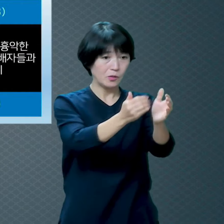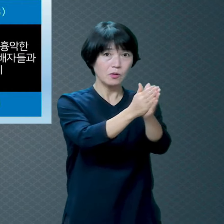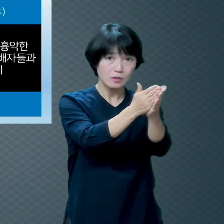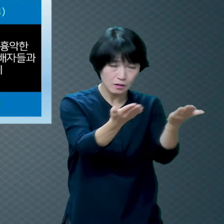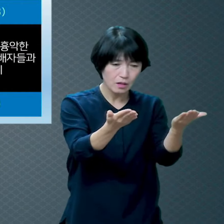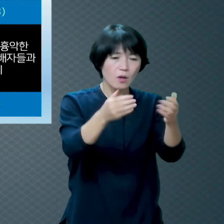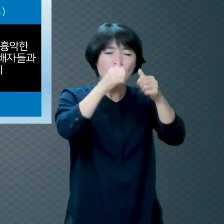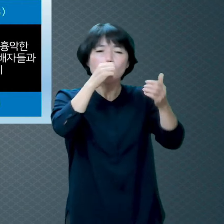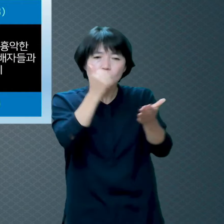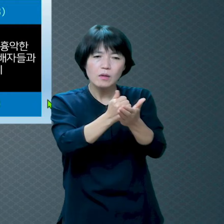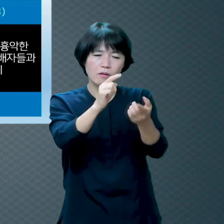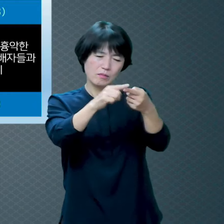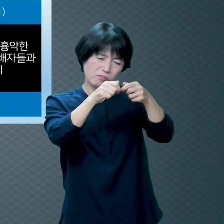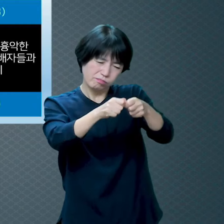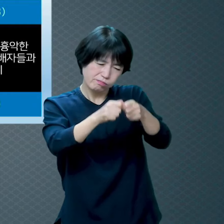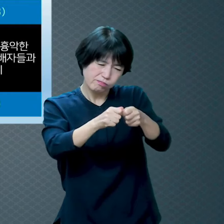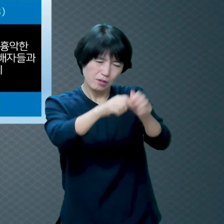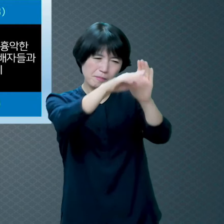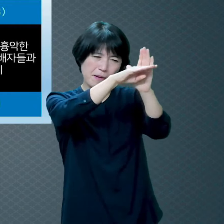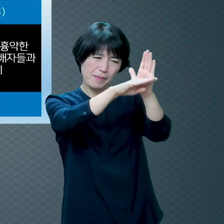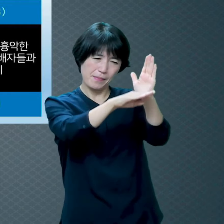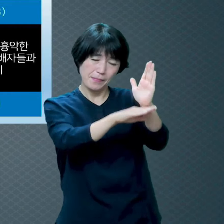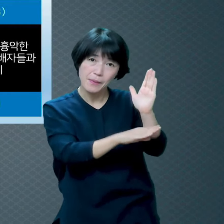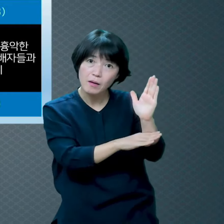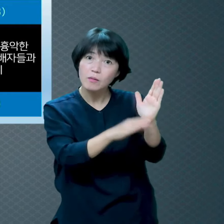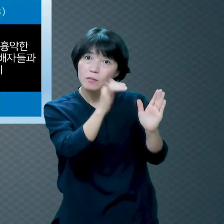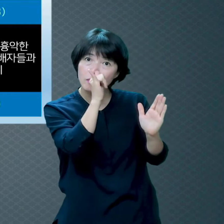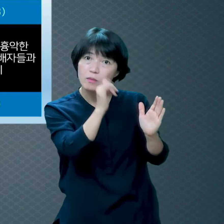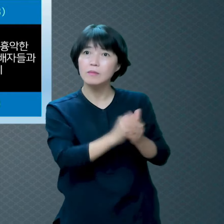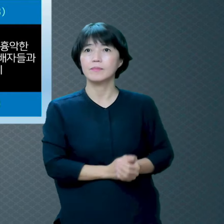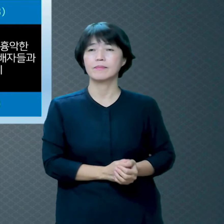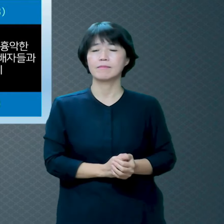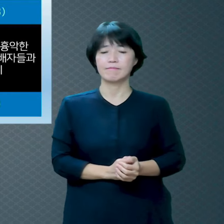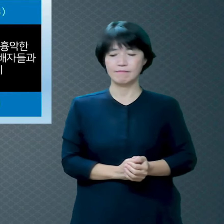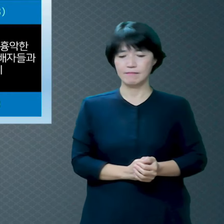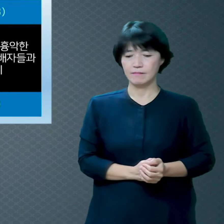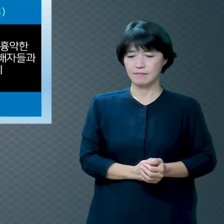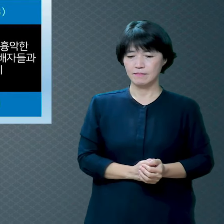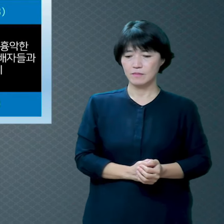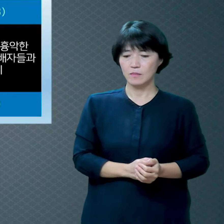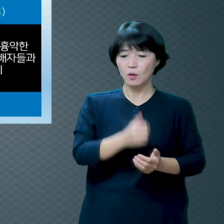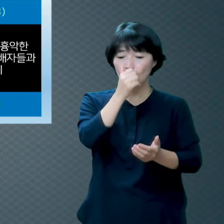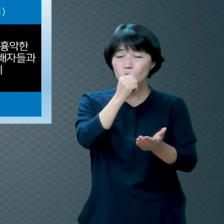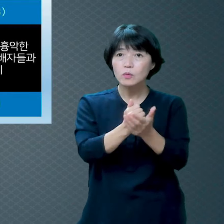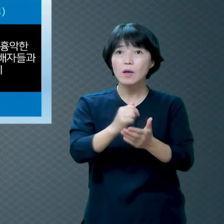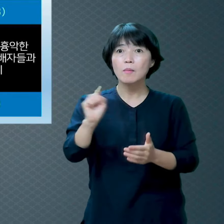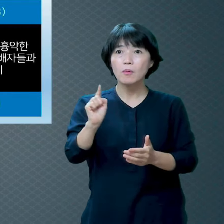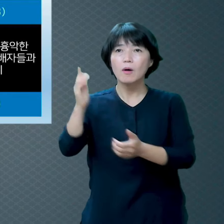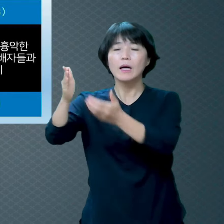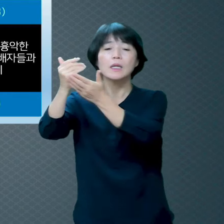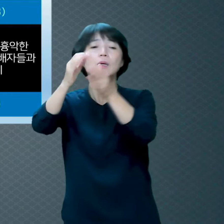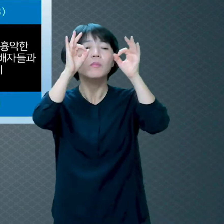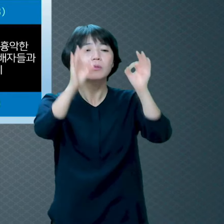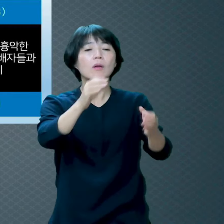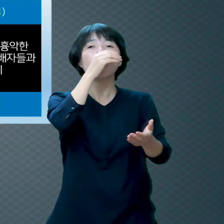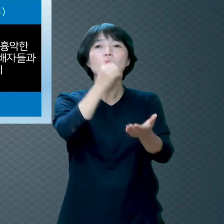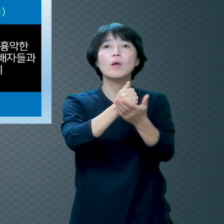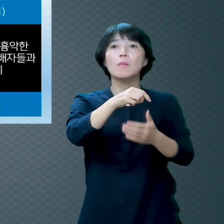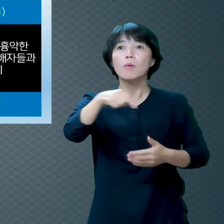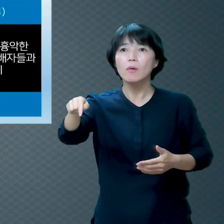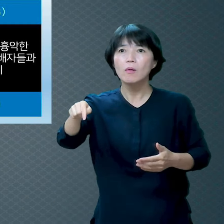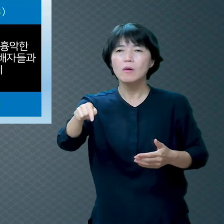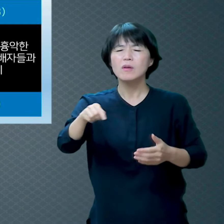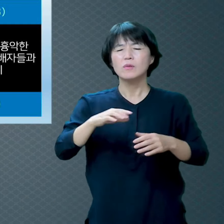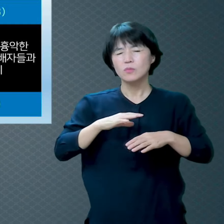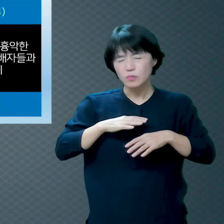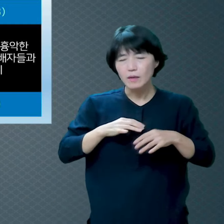그런데 두려워하는 자 교회 다니는 사람들입니다 교회를 다니는데